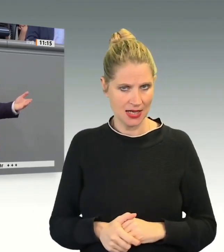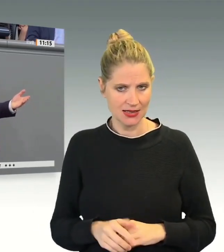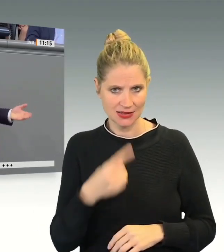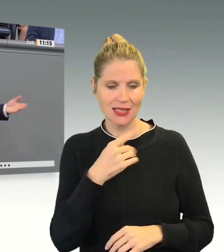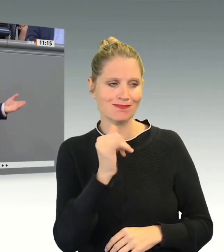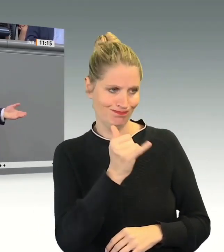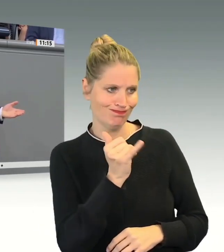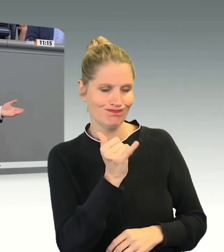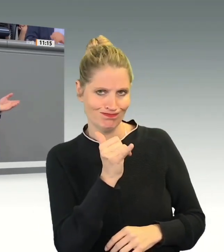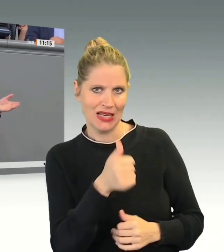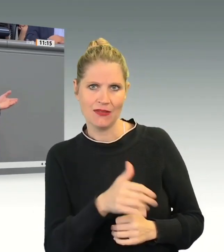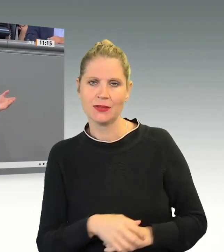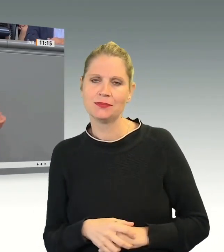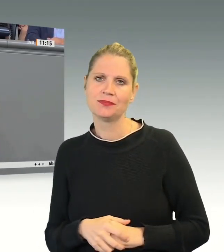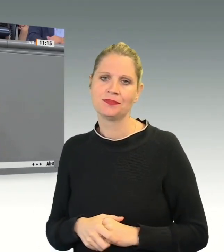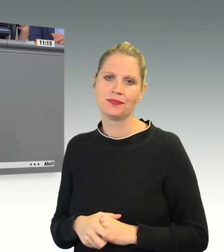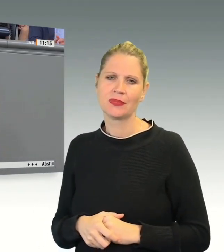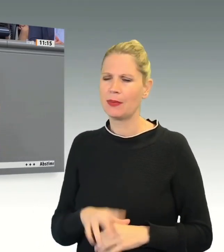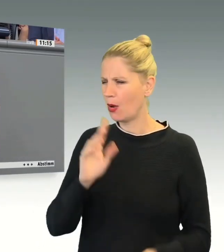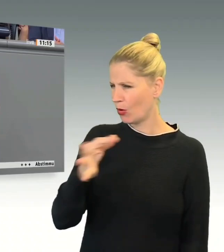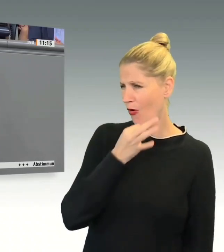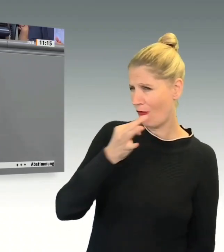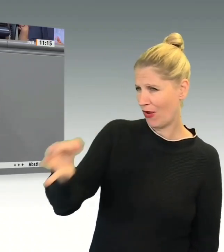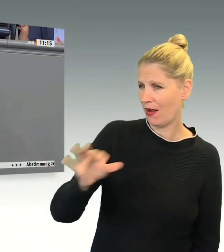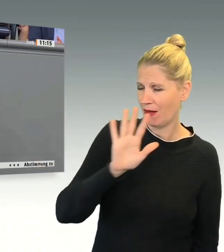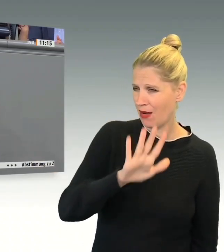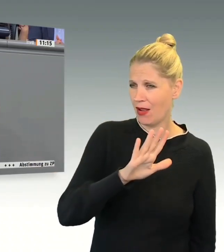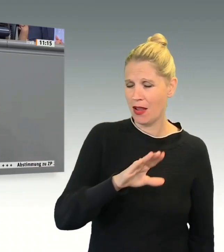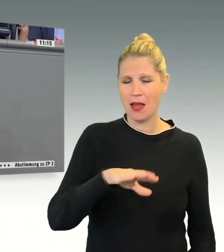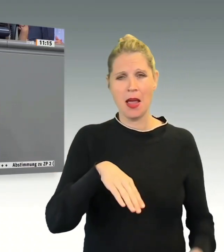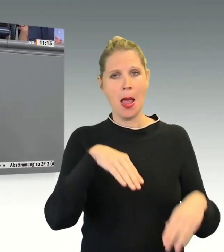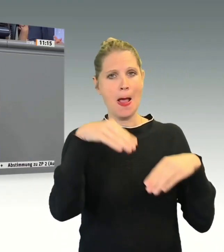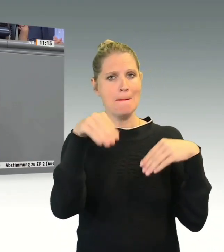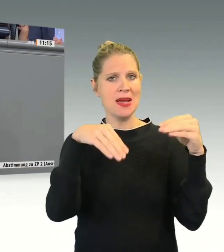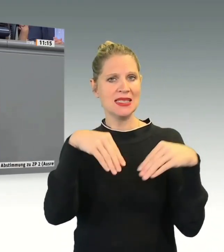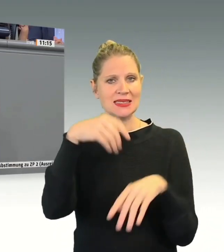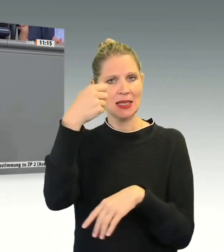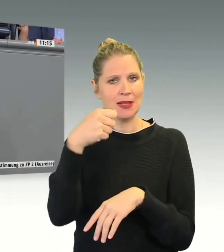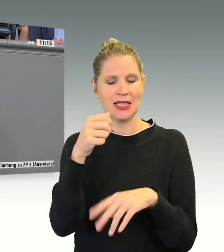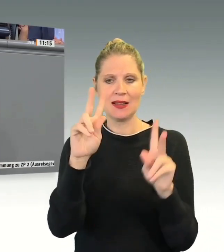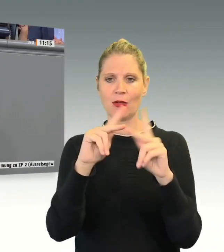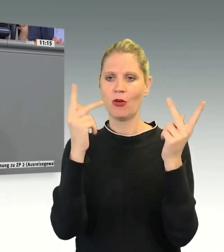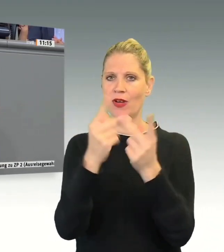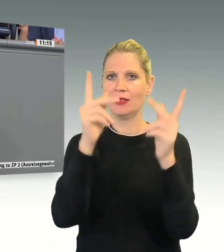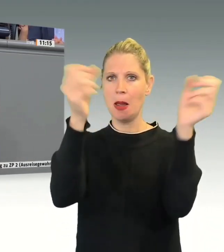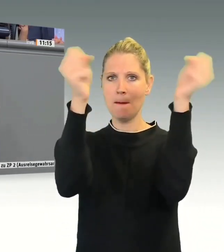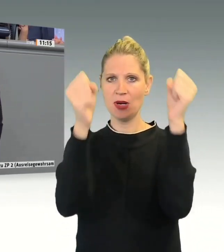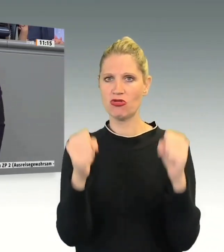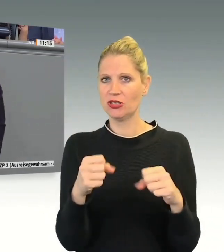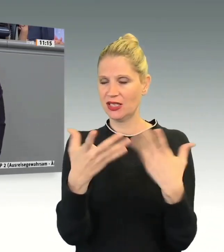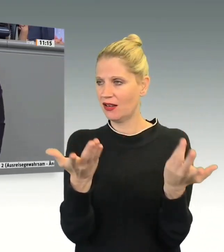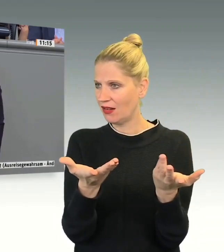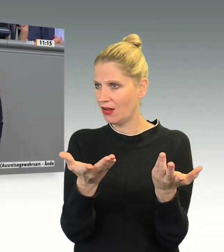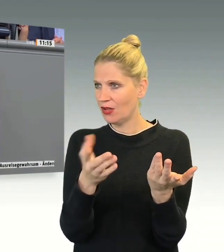sich doch fragen lassen, was sind Ihnen die Beschlüsse der Ministerpräsidentenkonferenz und die Vorschläge Ihres eigenen Kanzlers